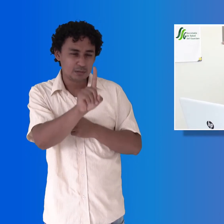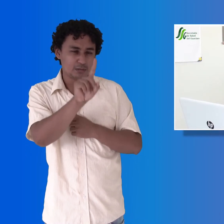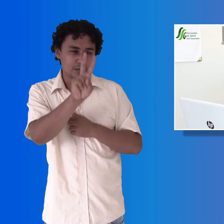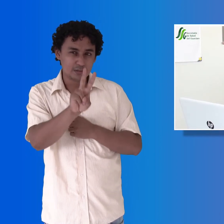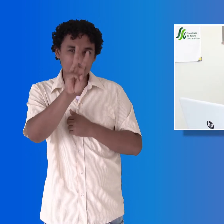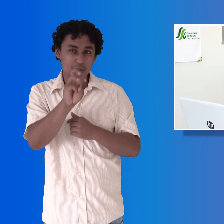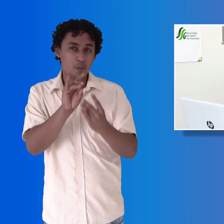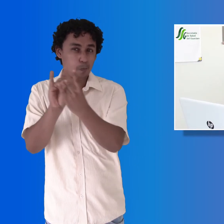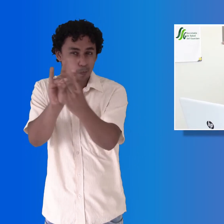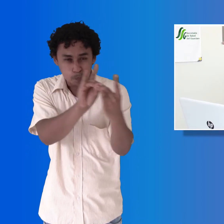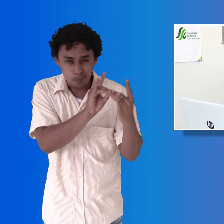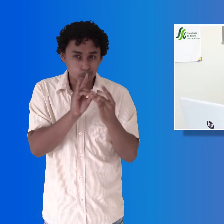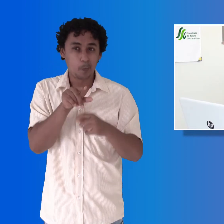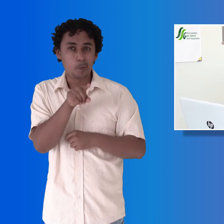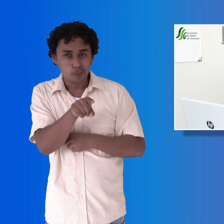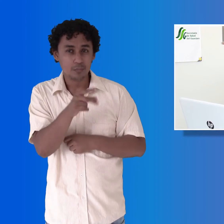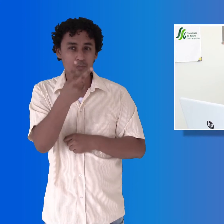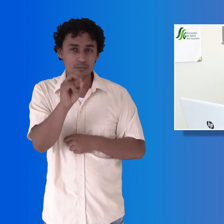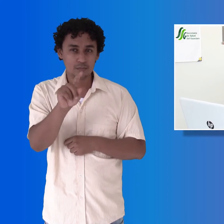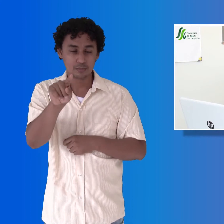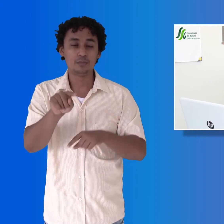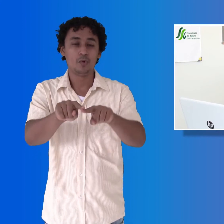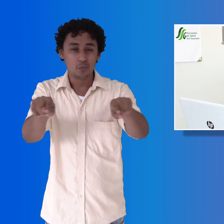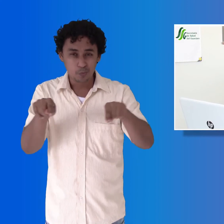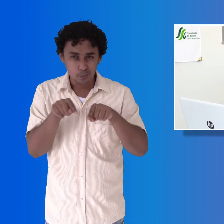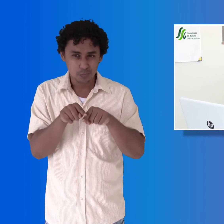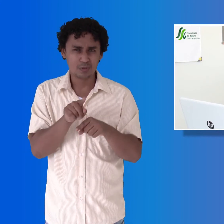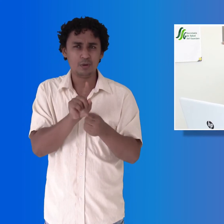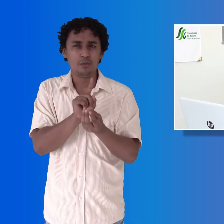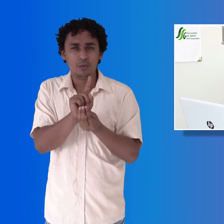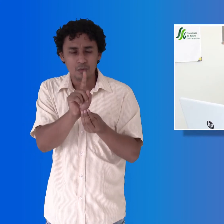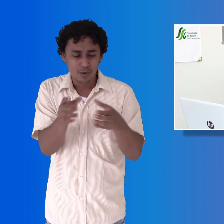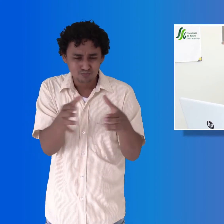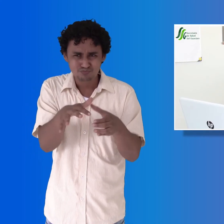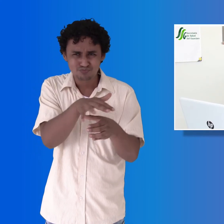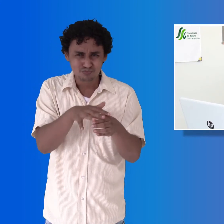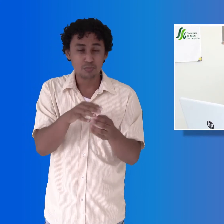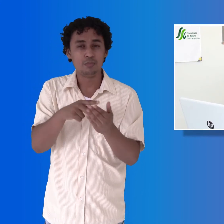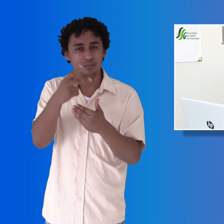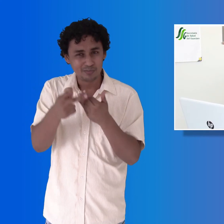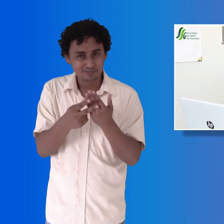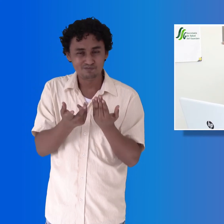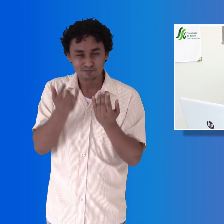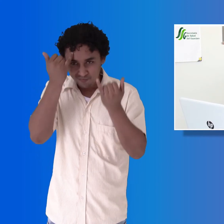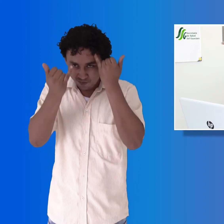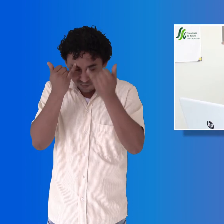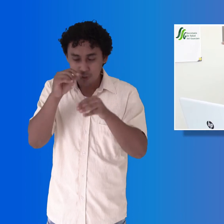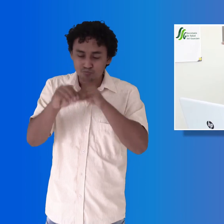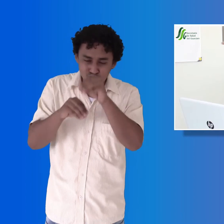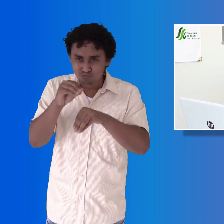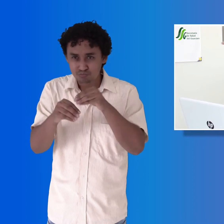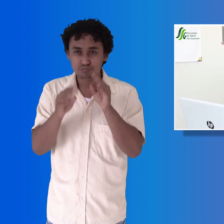20 unidades de cuidados intensivos y se proyectaron 20 camas de intermedios.